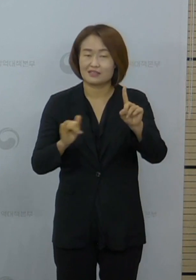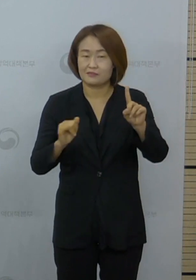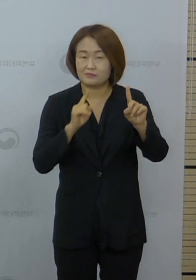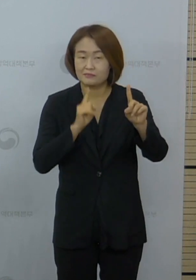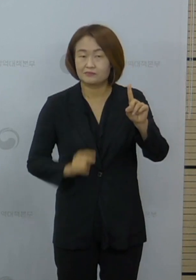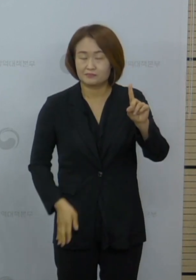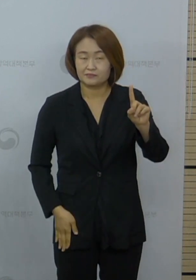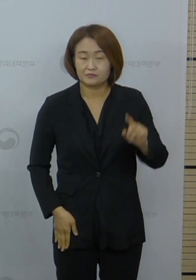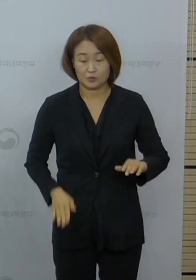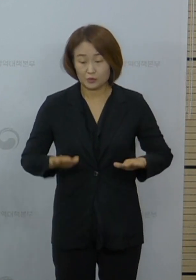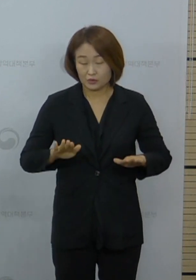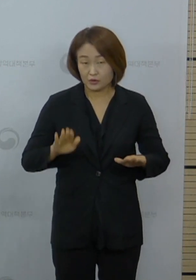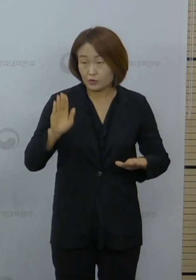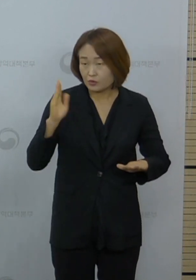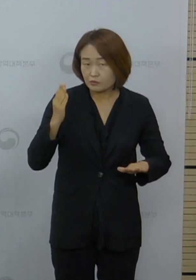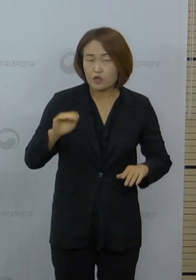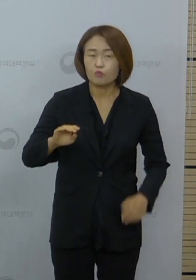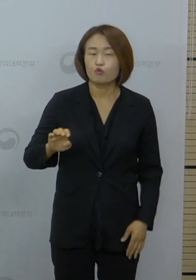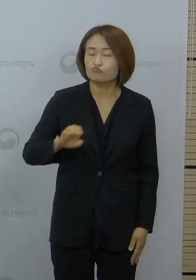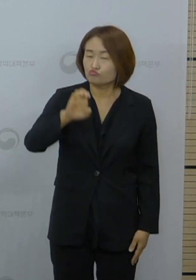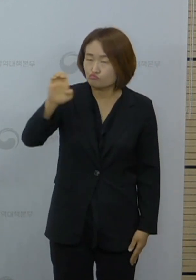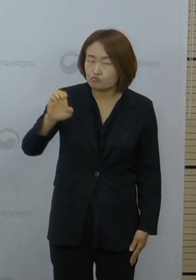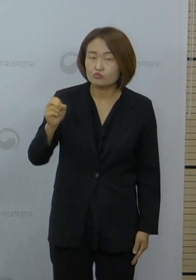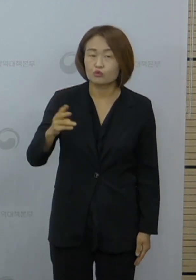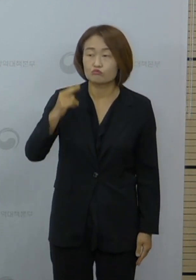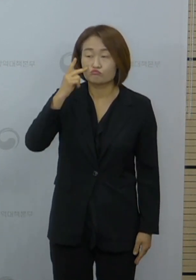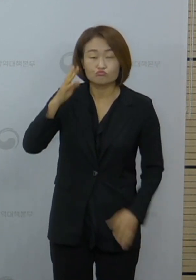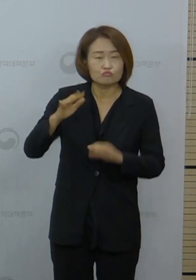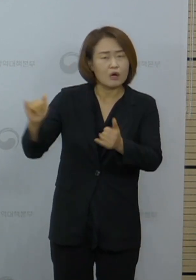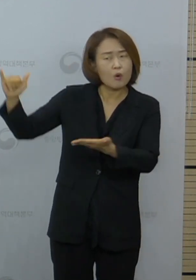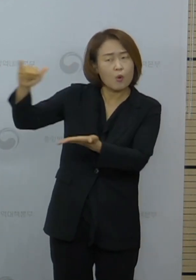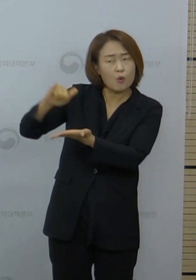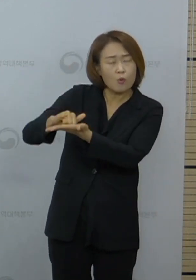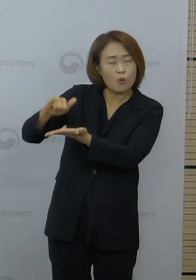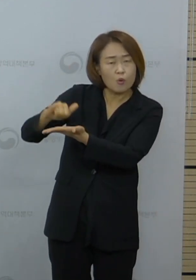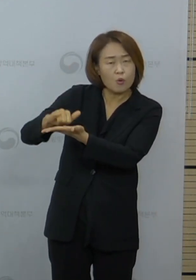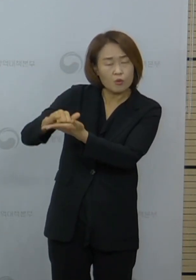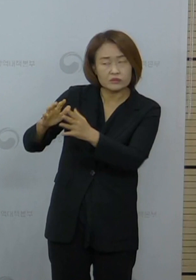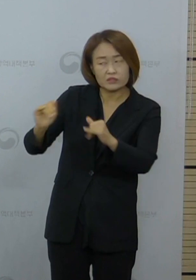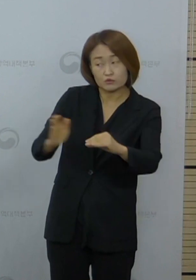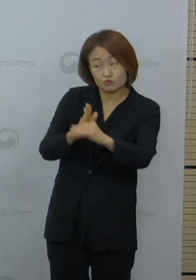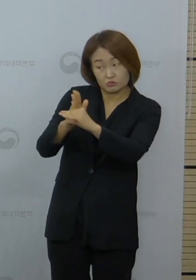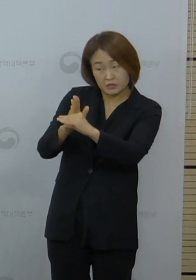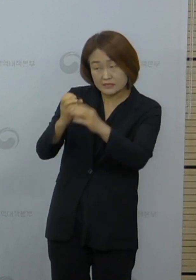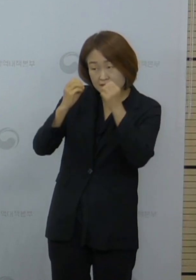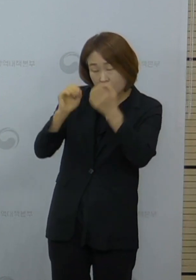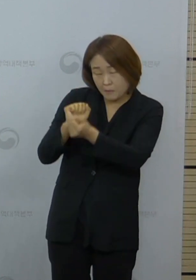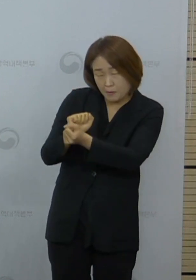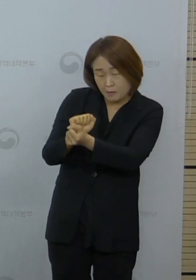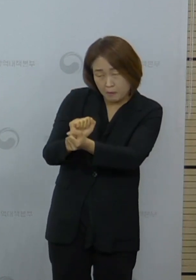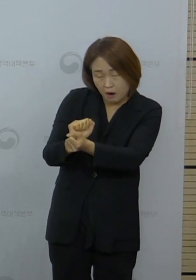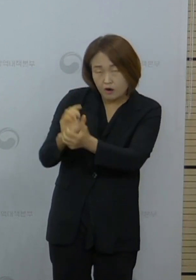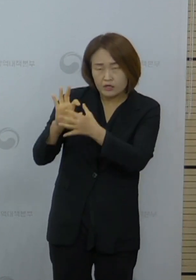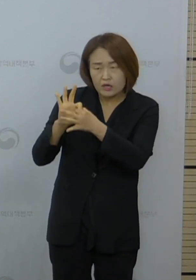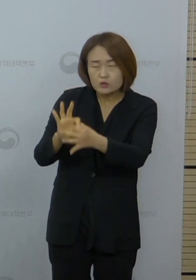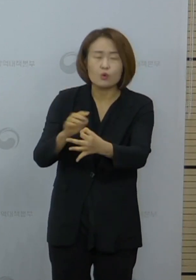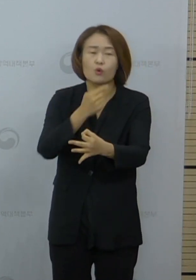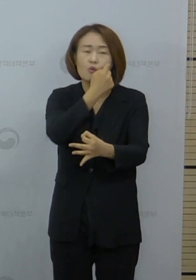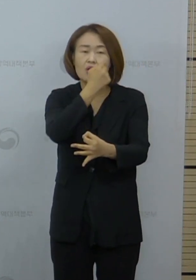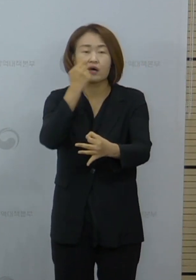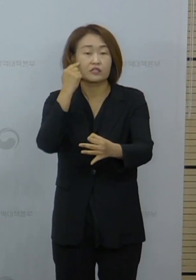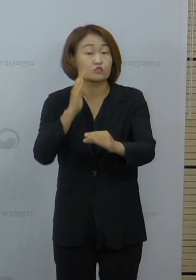최근 들어서 유럽, 미주 지역의 입국자를 중심으로 신규 확진자가 꾸준히 확인되고